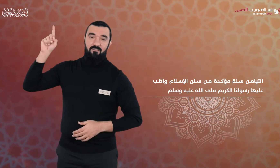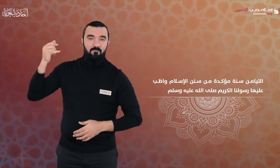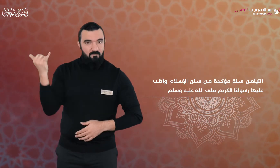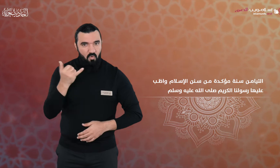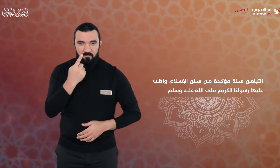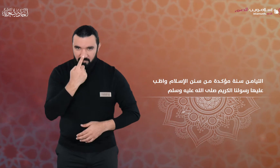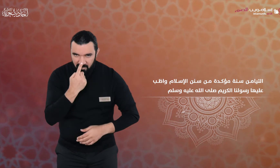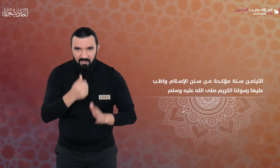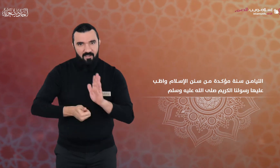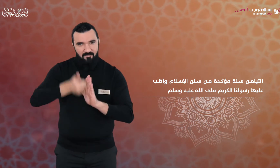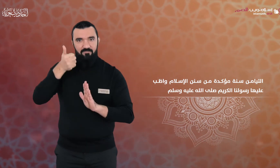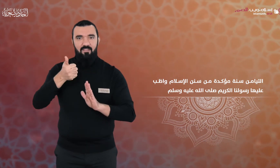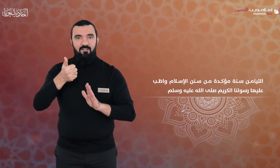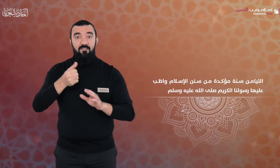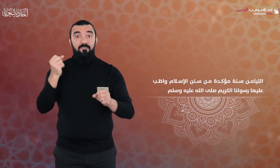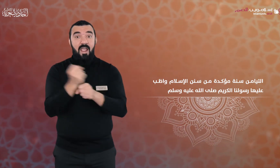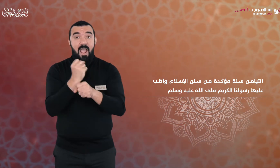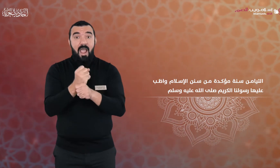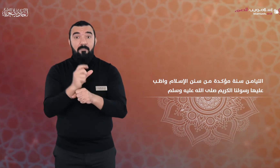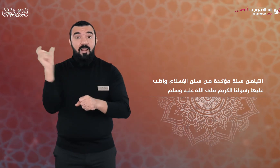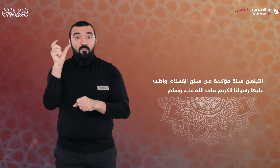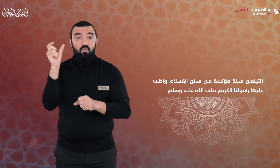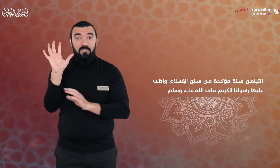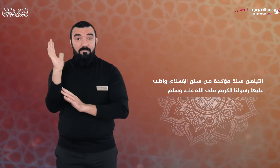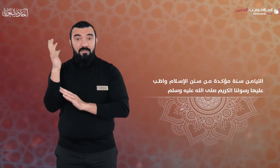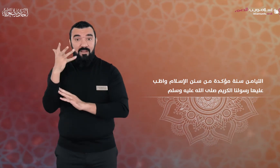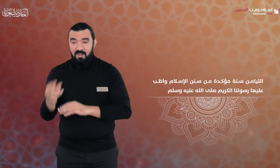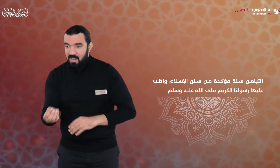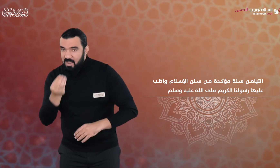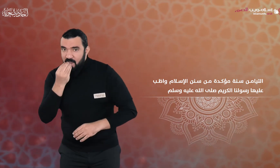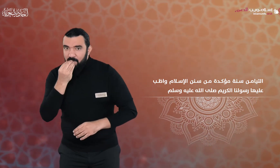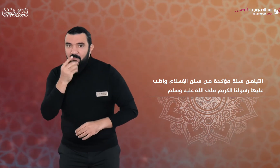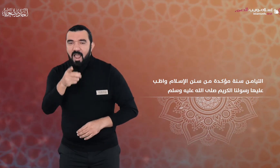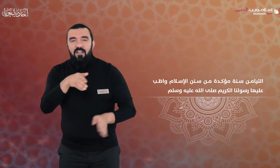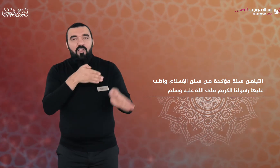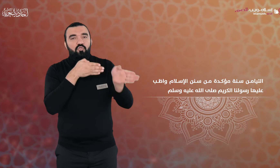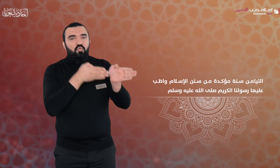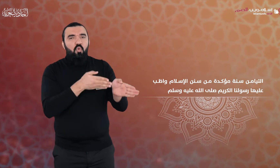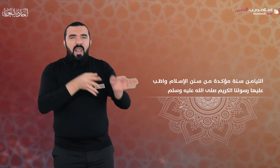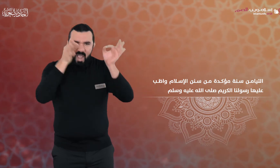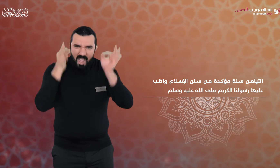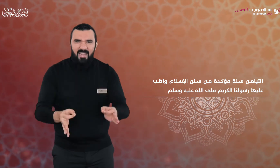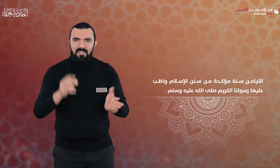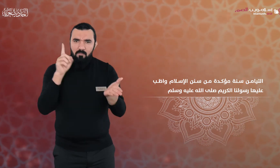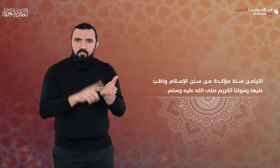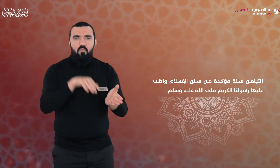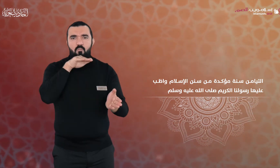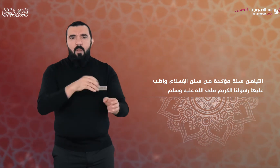سنة مؤكدة من سنن الإسلام واظب